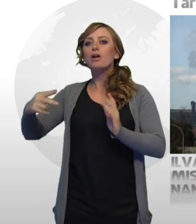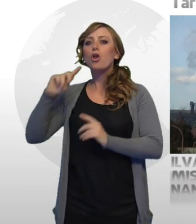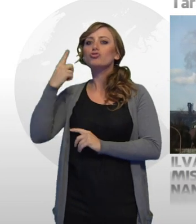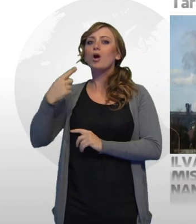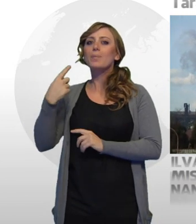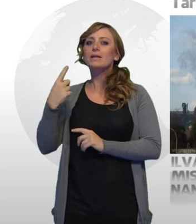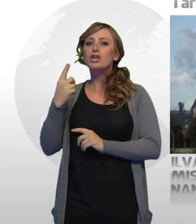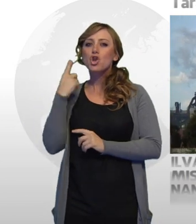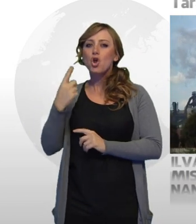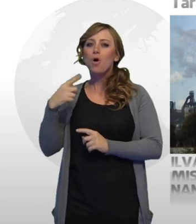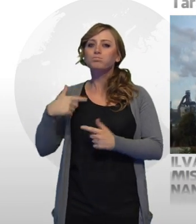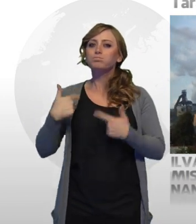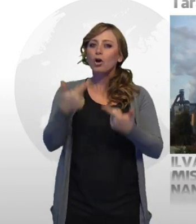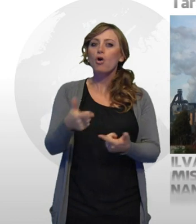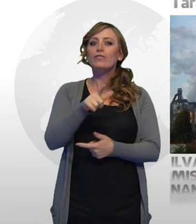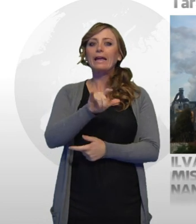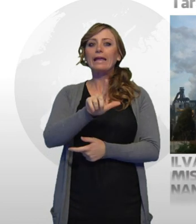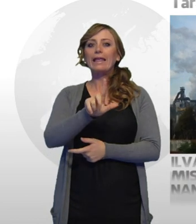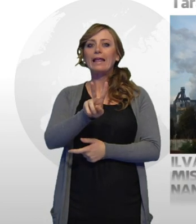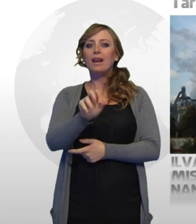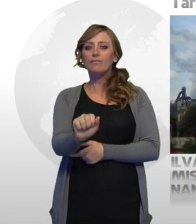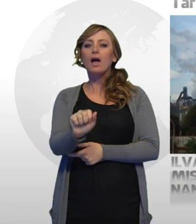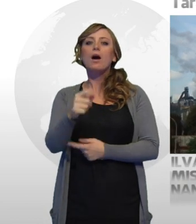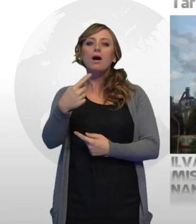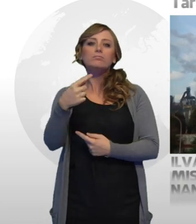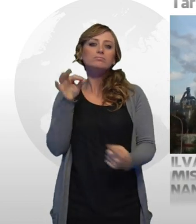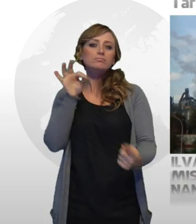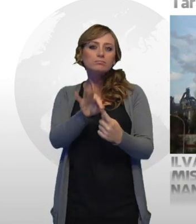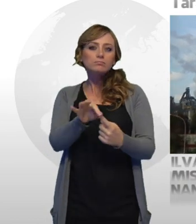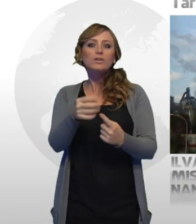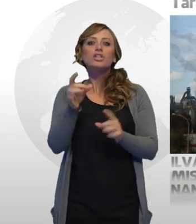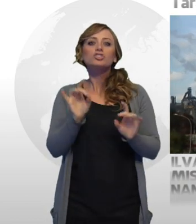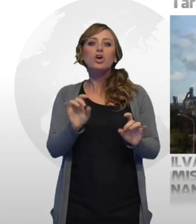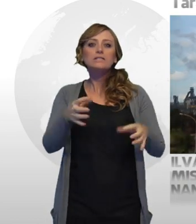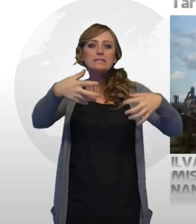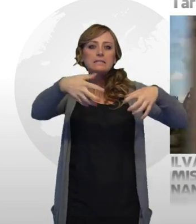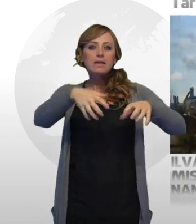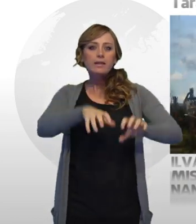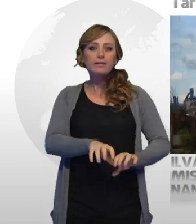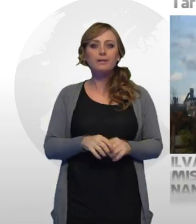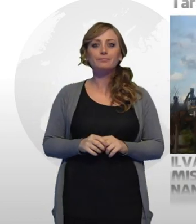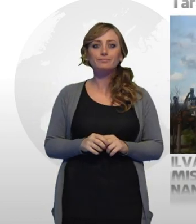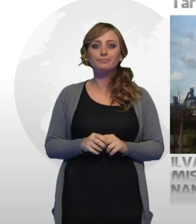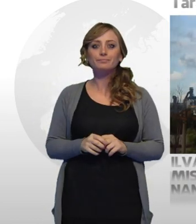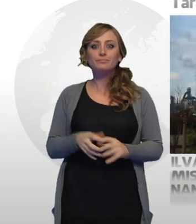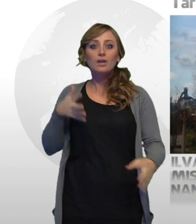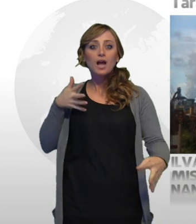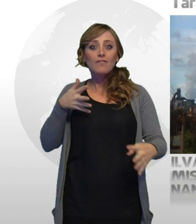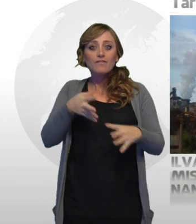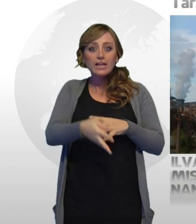le diossine. I filtri sono stati ordinati all'azienda Siemens e costeranno 60